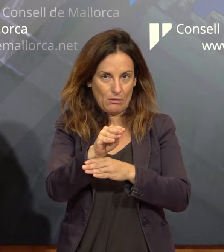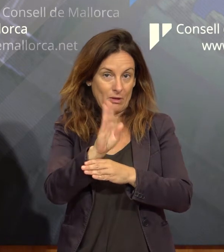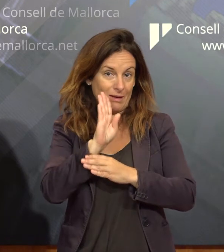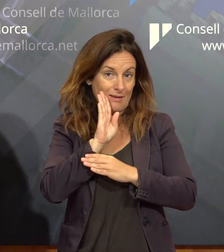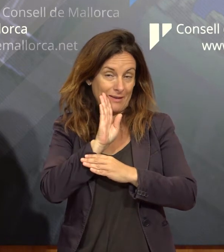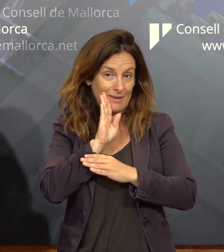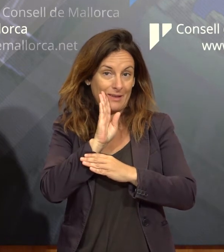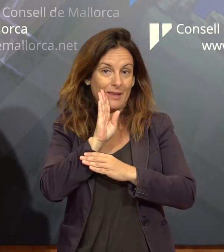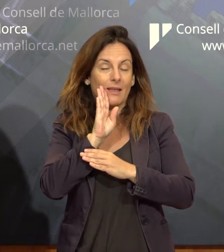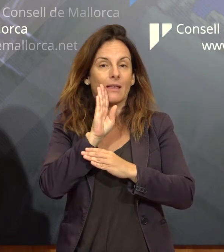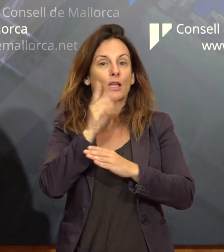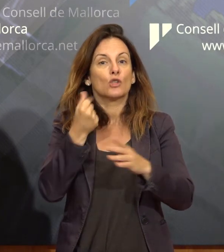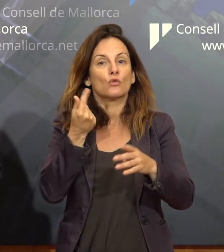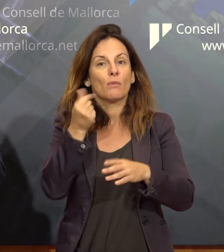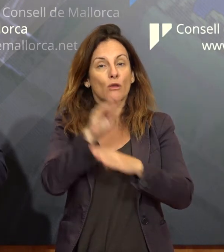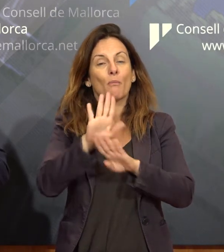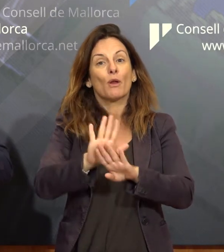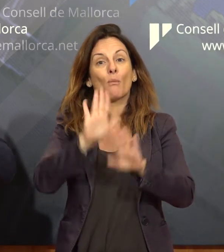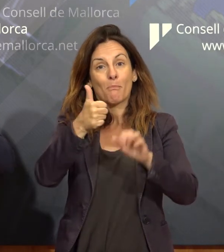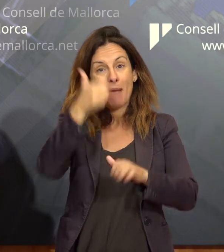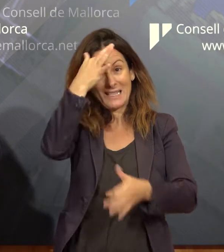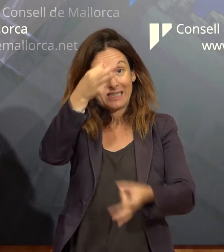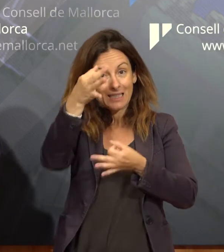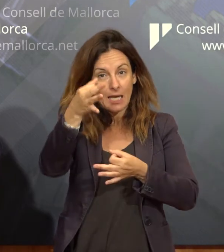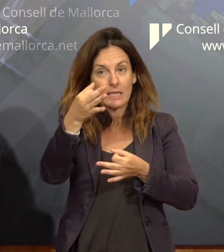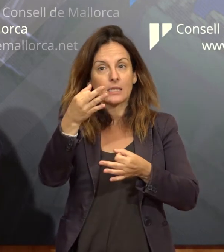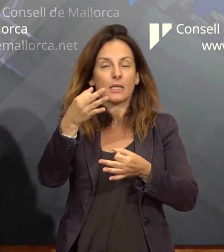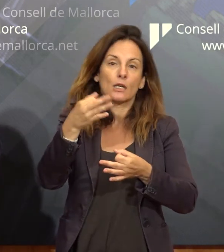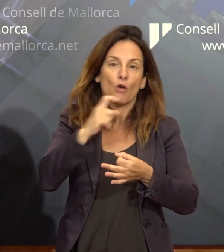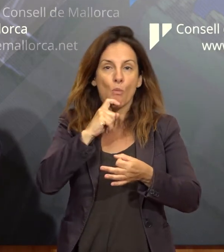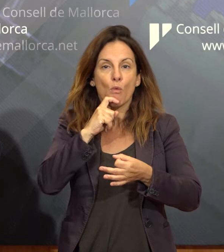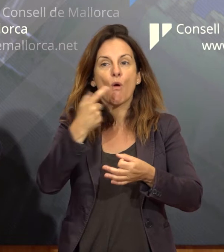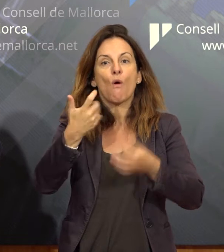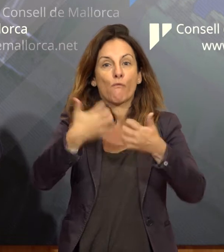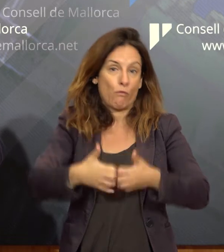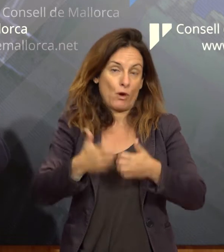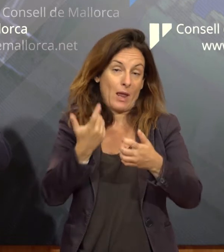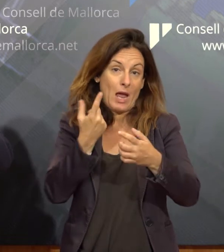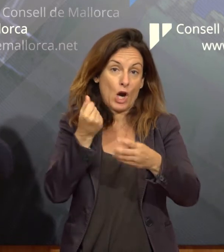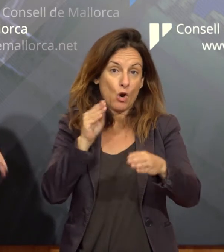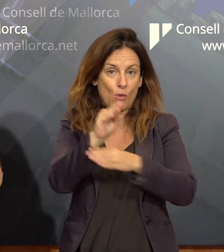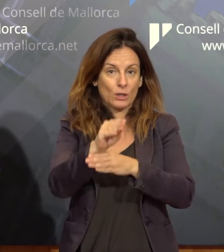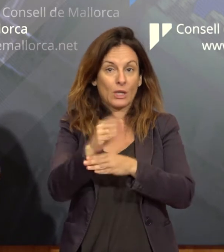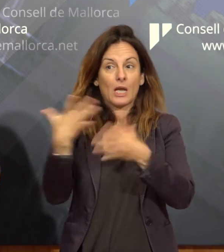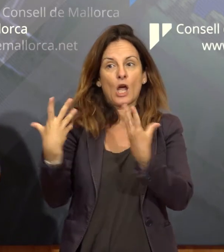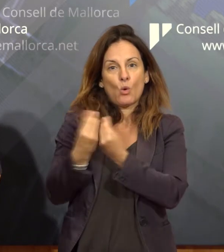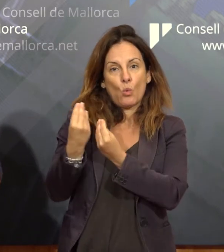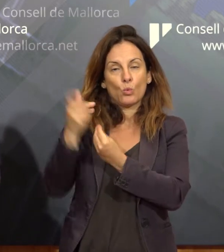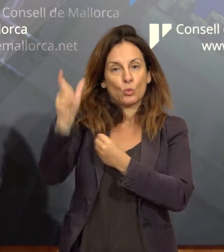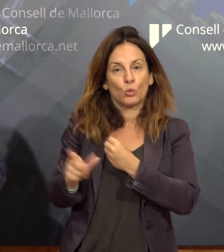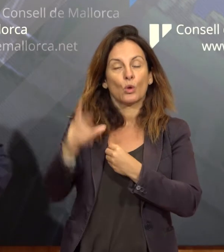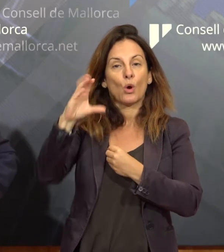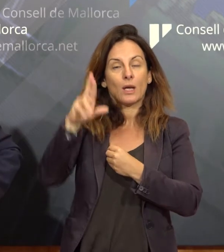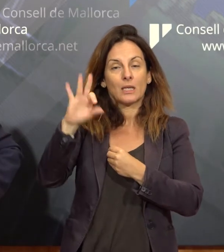convocatòries subvencions, però per entrar més en el detall de com s'ha plantejat aquesta convocatòria, m'acompanyo la Cristina Ballestrer,